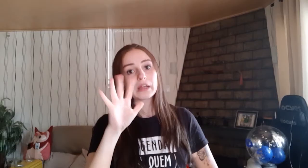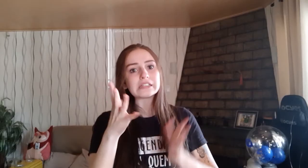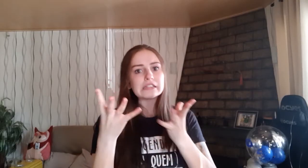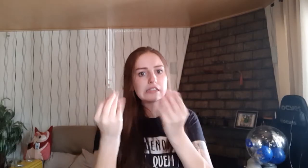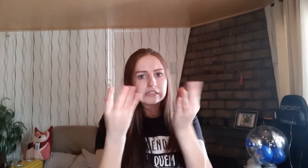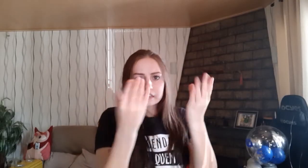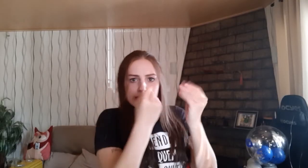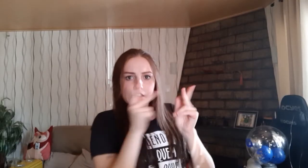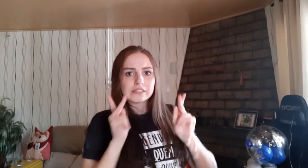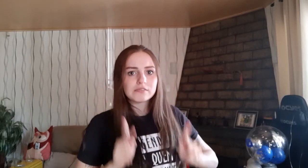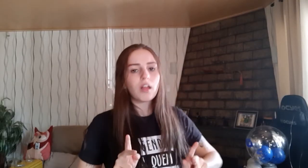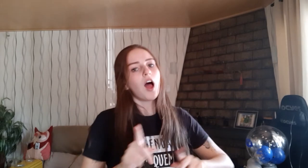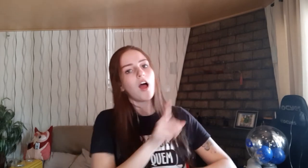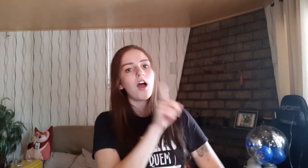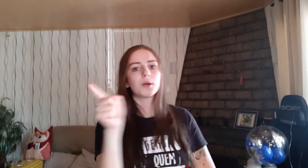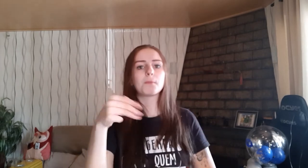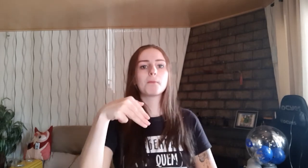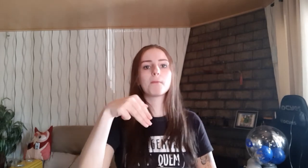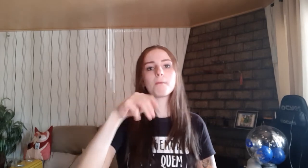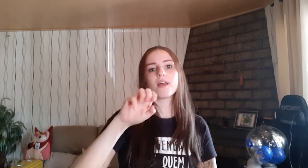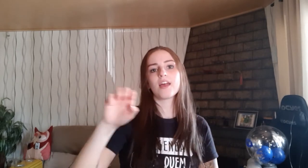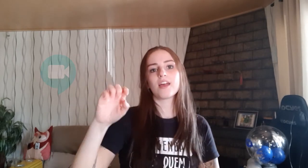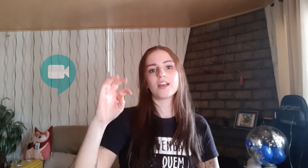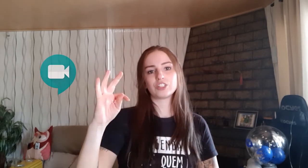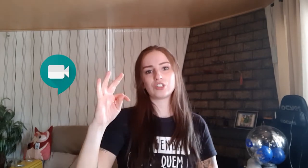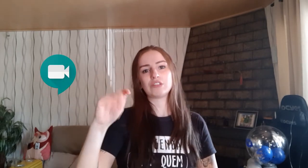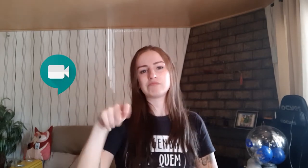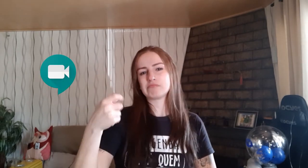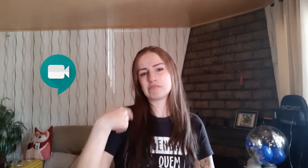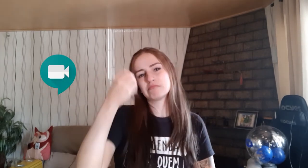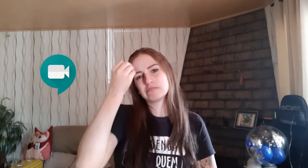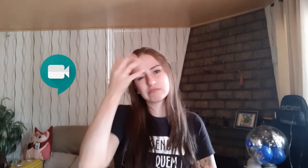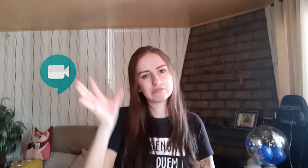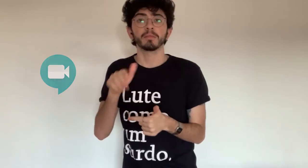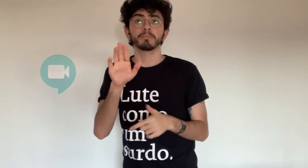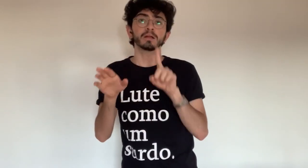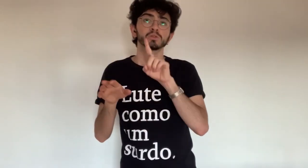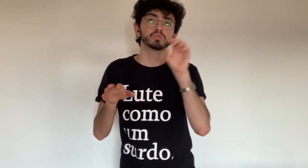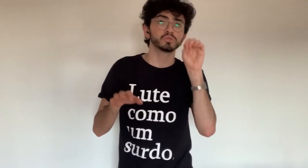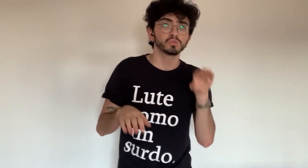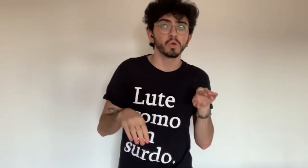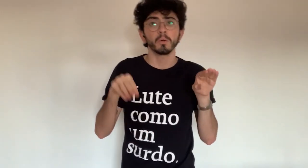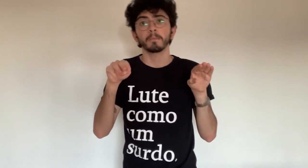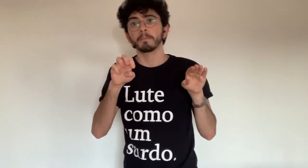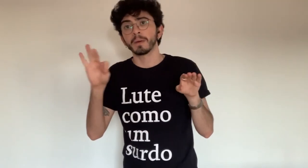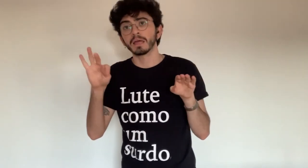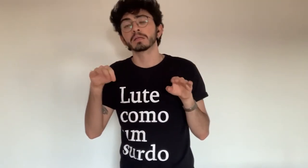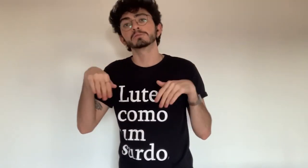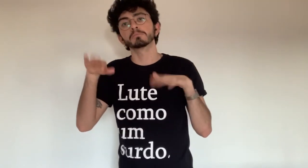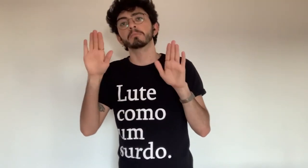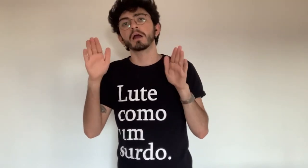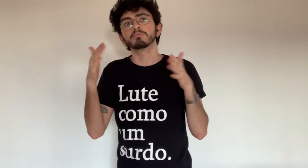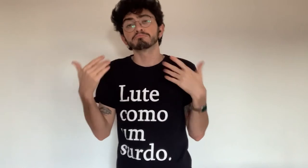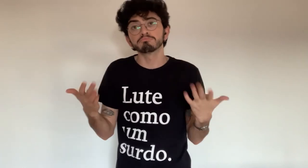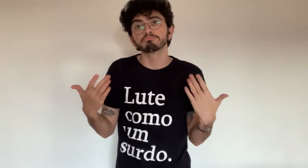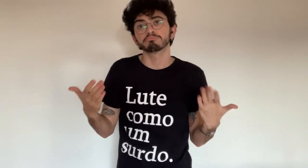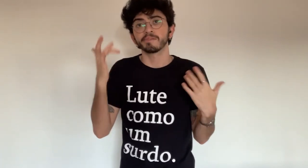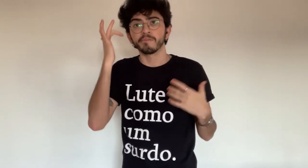Tainá se for um encontro com muitas pessoas o melhor é usar o Google Meet não me lembro se não Gabriel Isaac tanto o Zoom quanto o Google Meet são